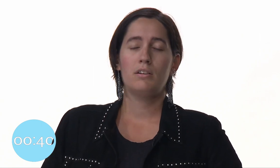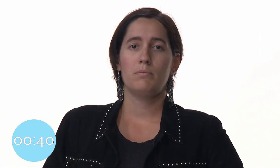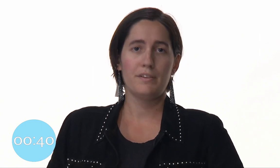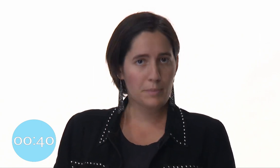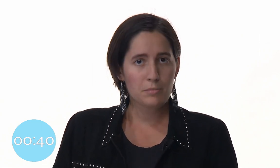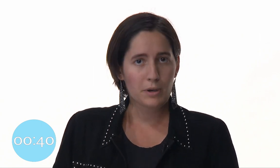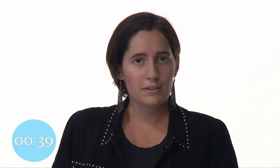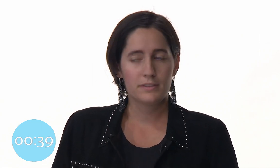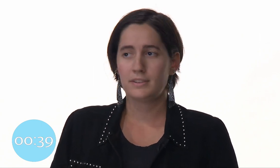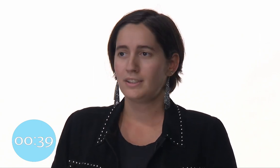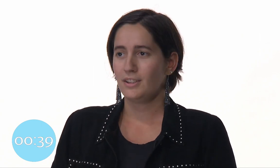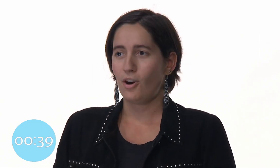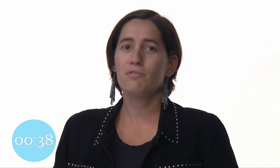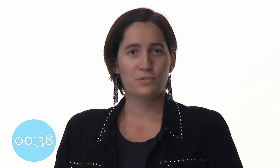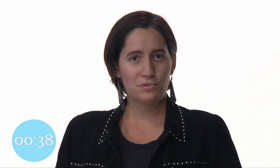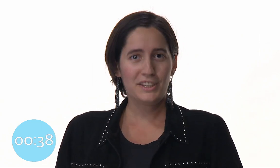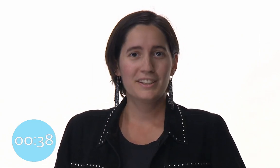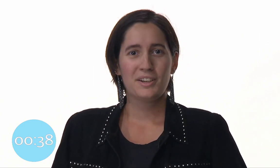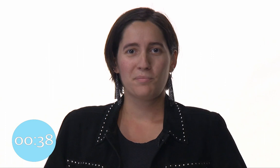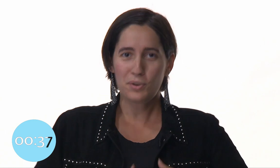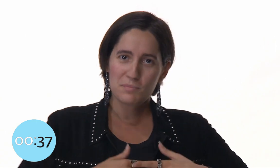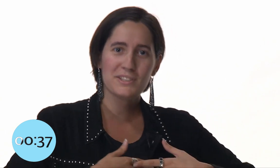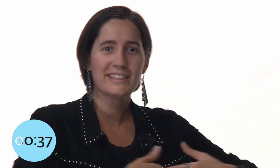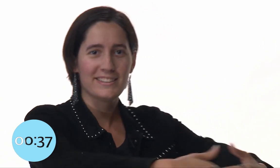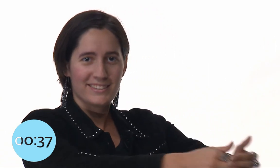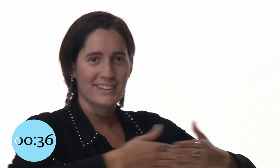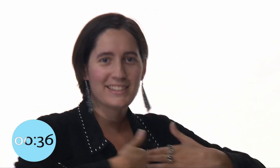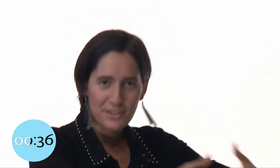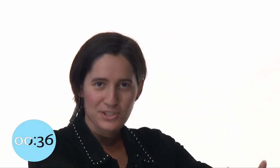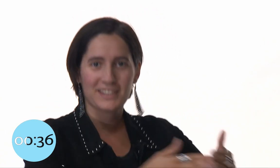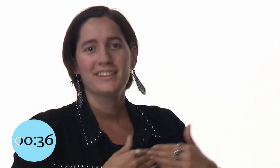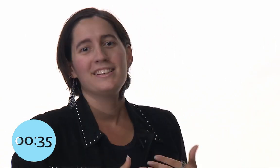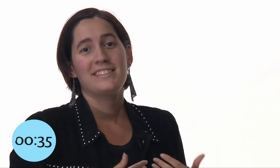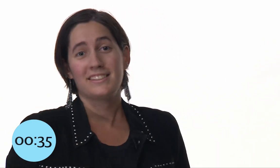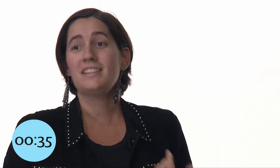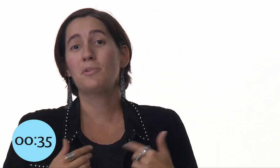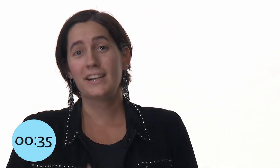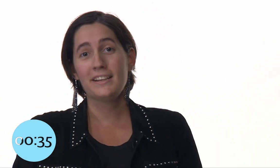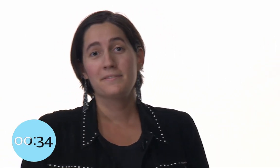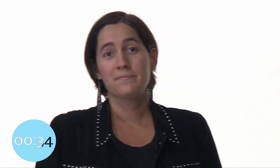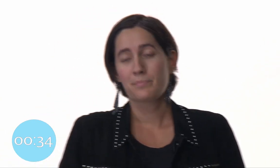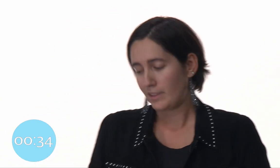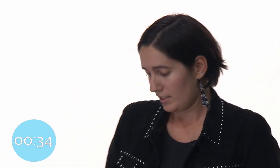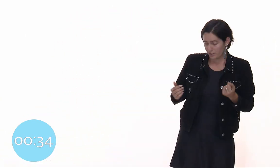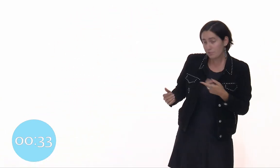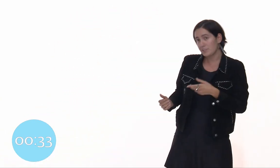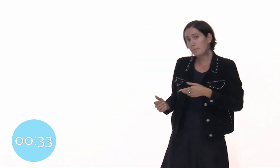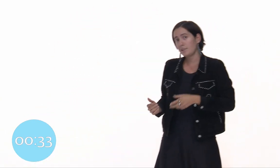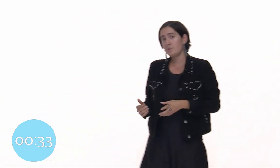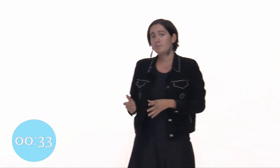n'avaient pas de membrane. Or, vous vous souvenez, pour les mousses liquides, les déhanchés, c'est un élément clé. J'ai donc fini par étudier des